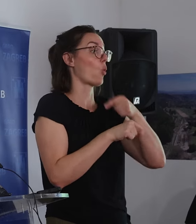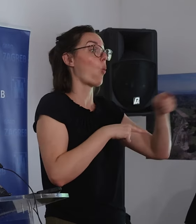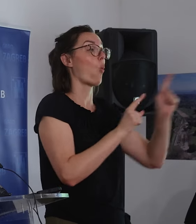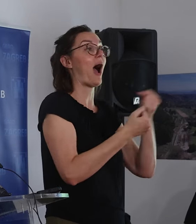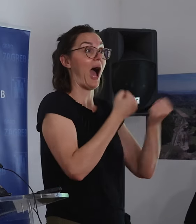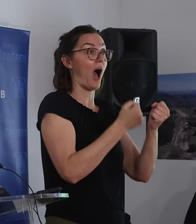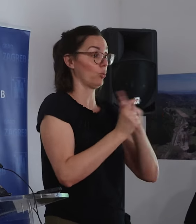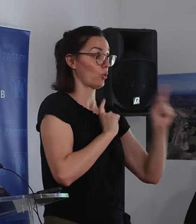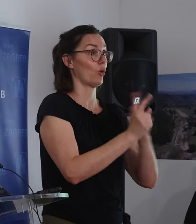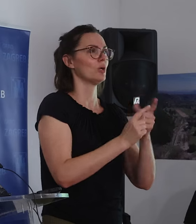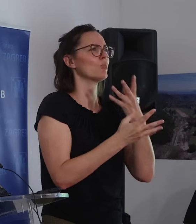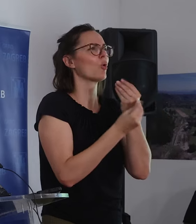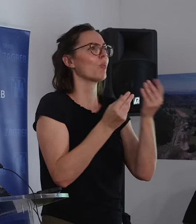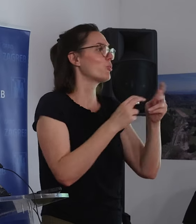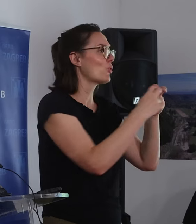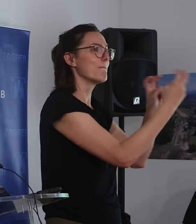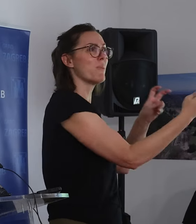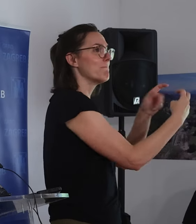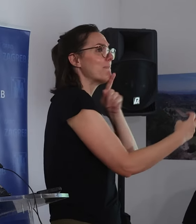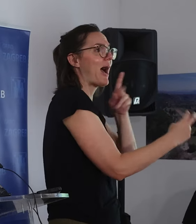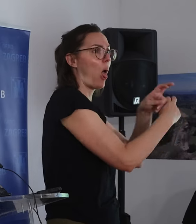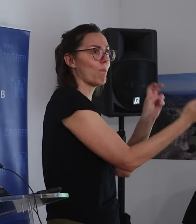prometa, jer ima toliko malo mostova.